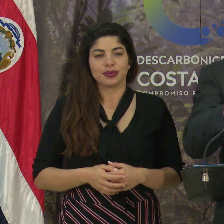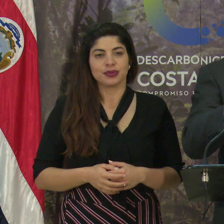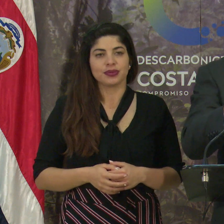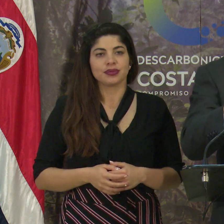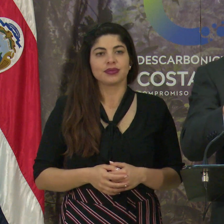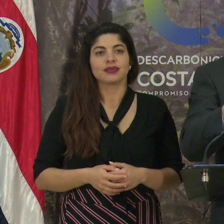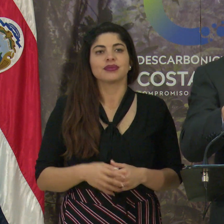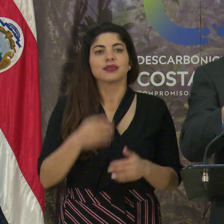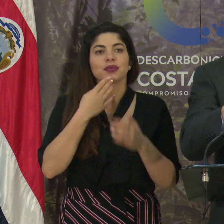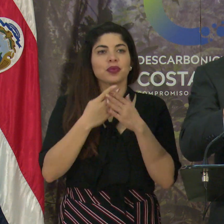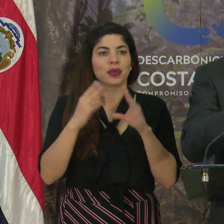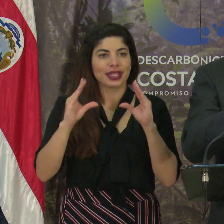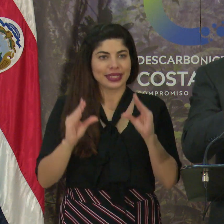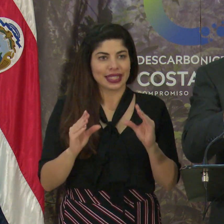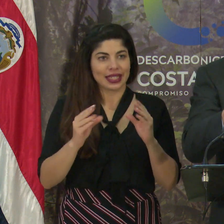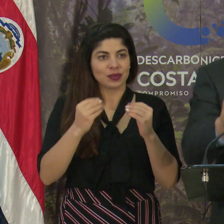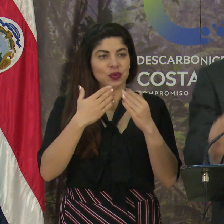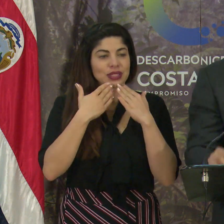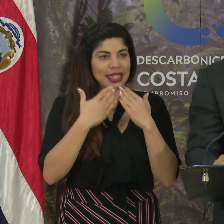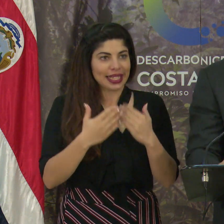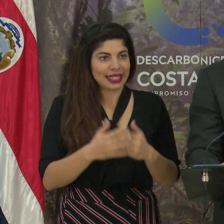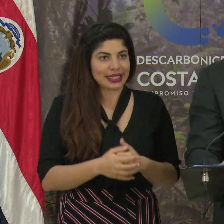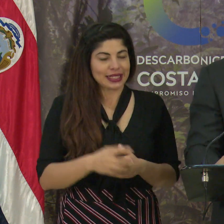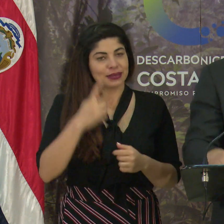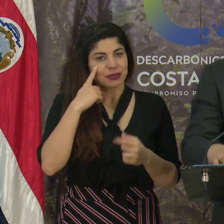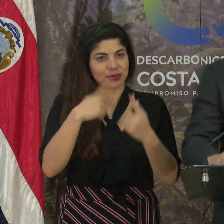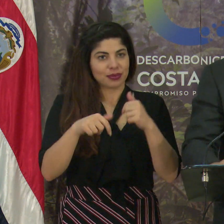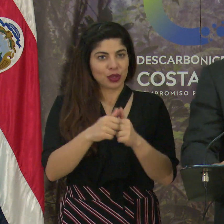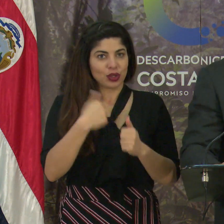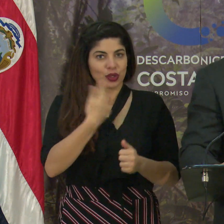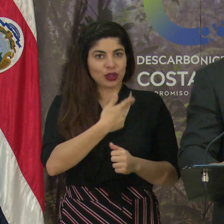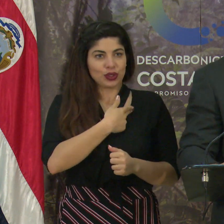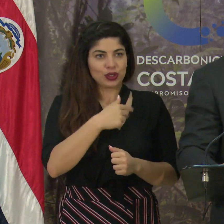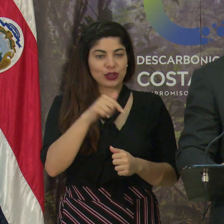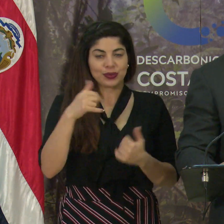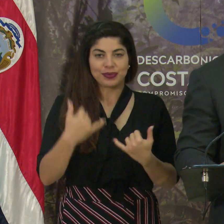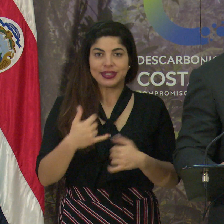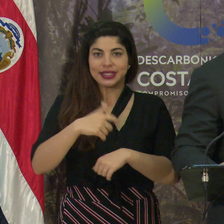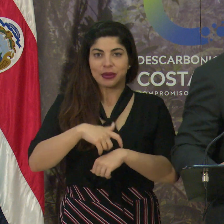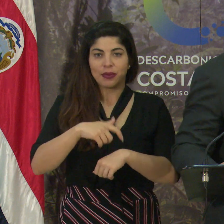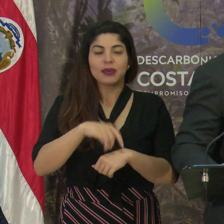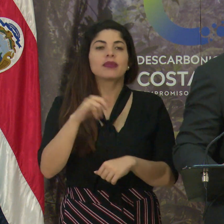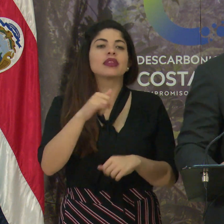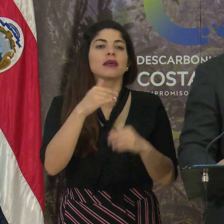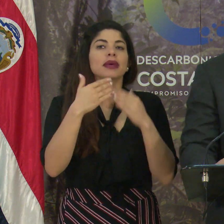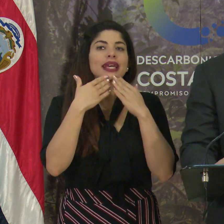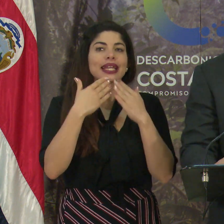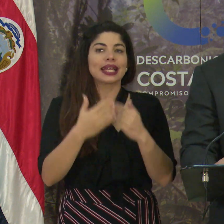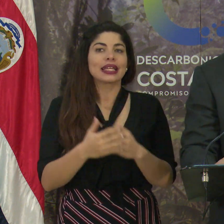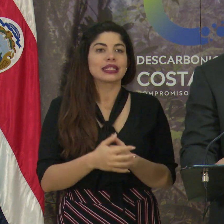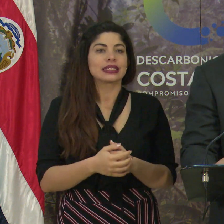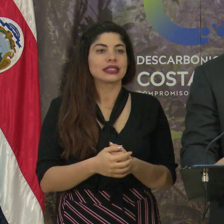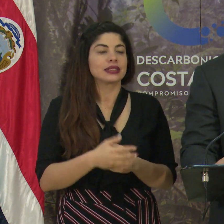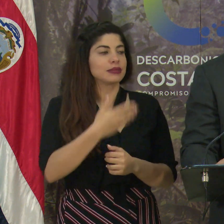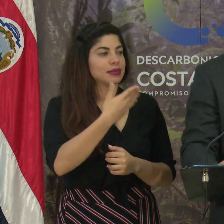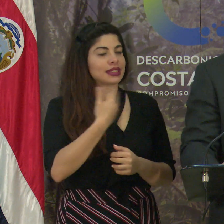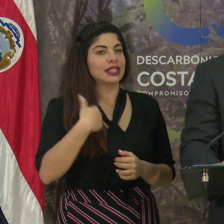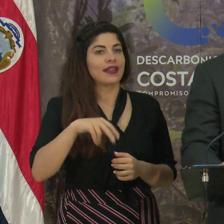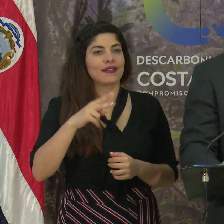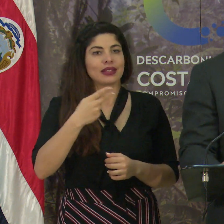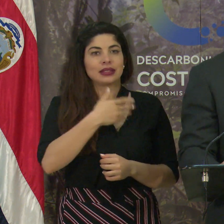Muy buenas tardes y muchísimas gracias por acompañarnos en esta ocasión y también gracias al señor